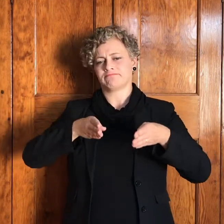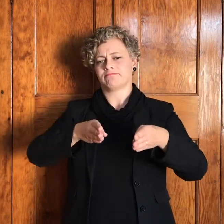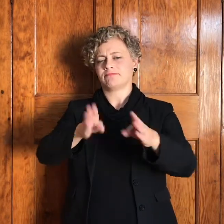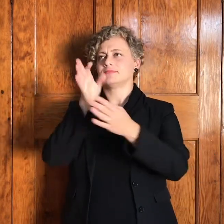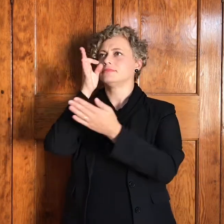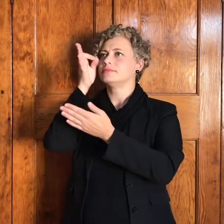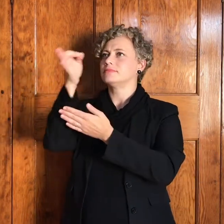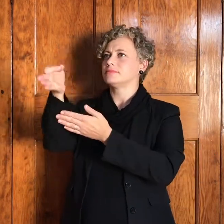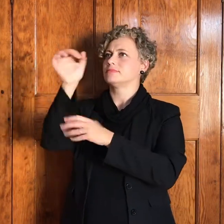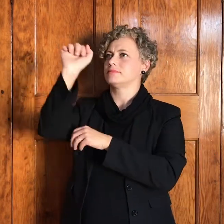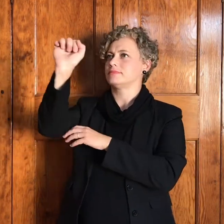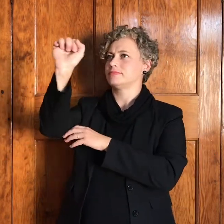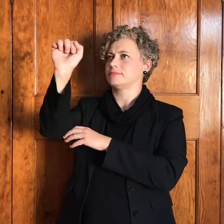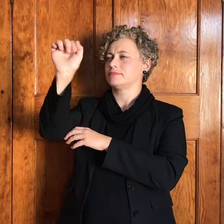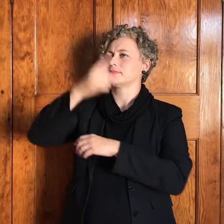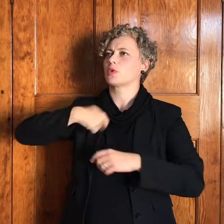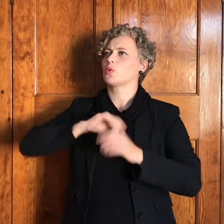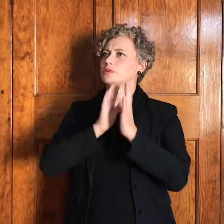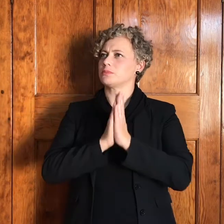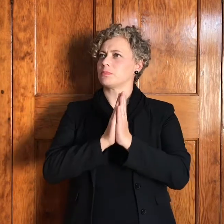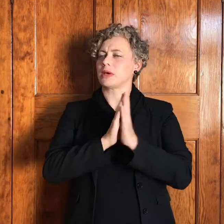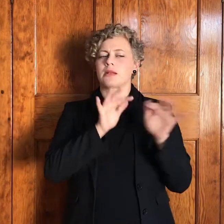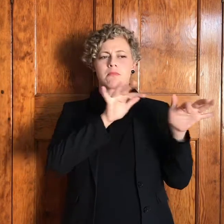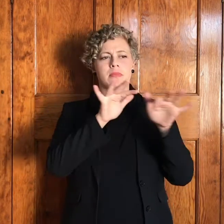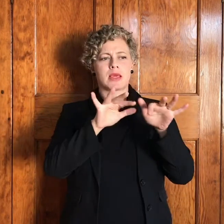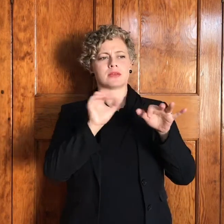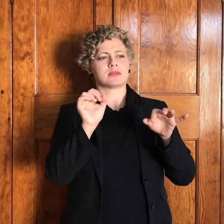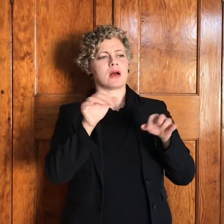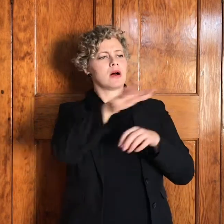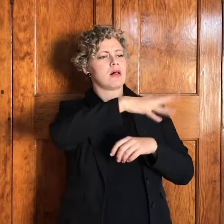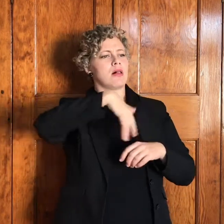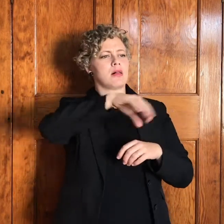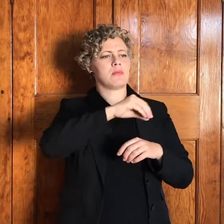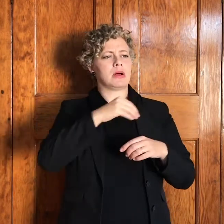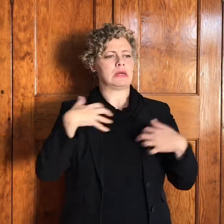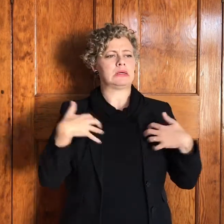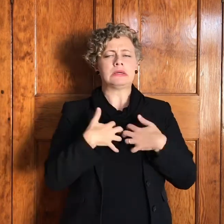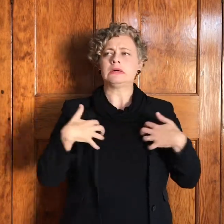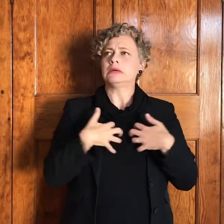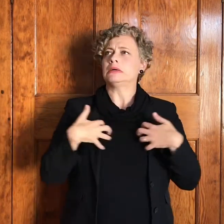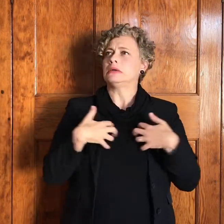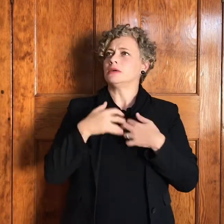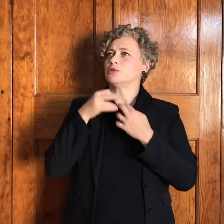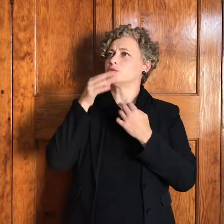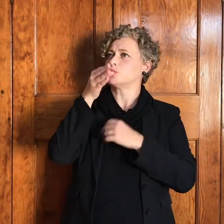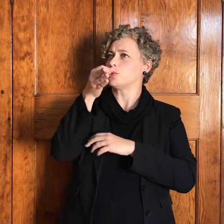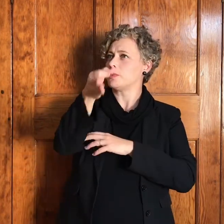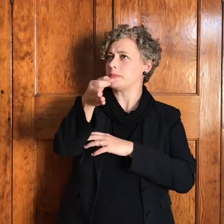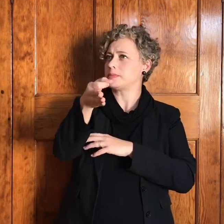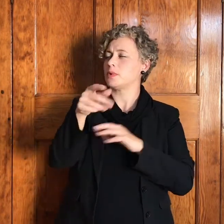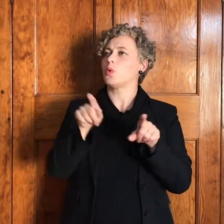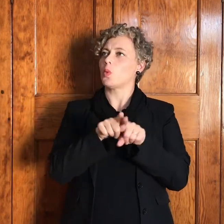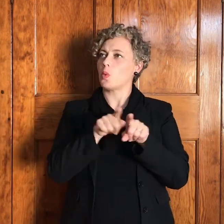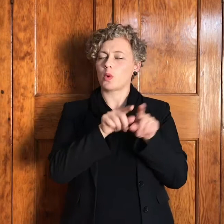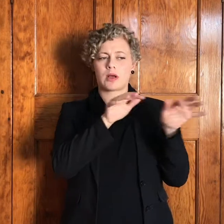alle mense wat die toekomst angstig tegemoet kyk ons bid voor allemaal wat huiverig lewe